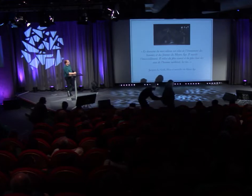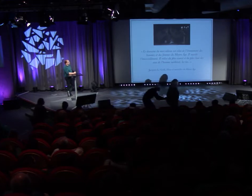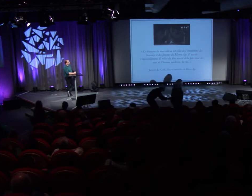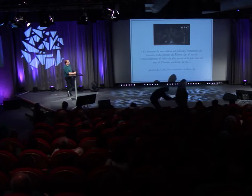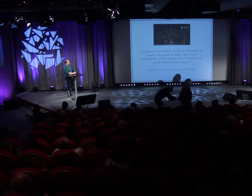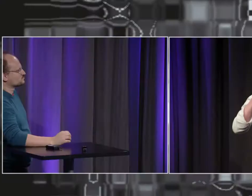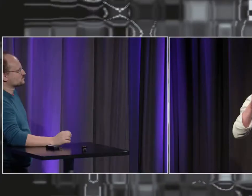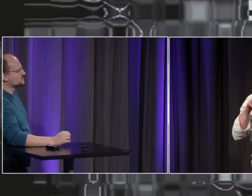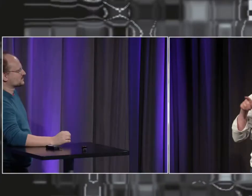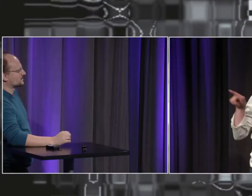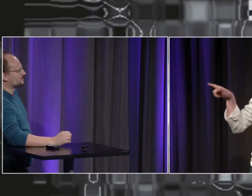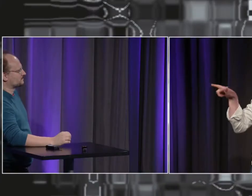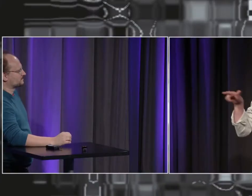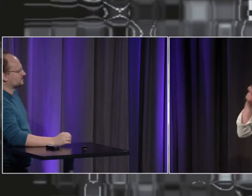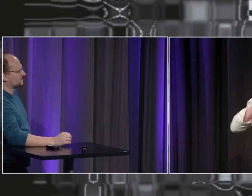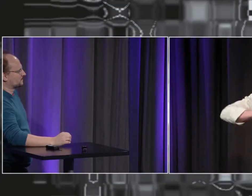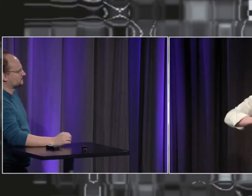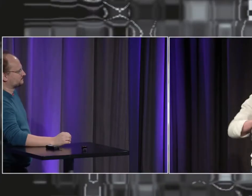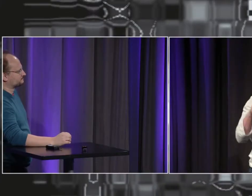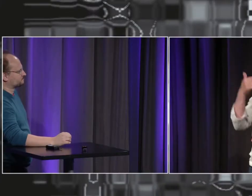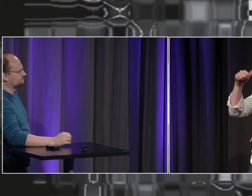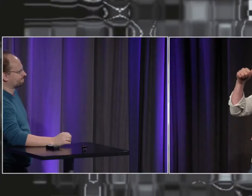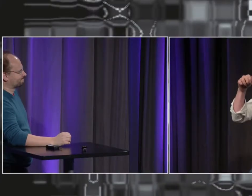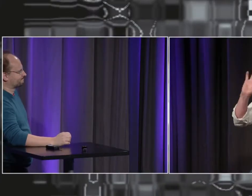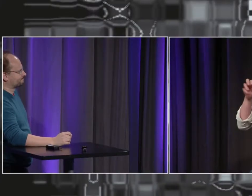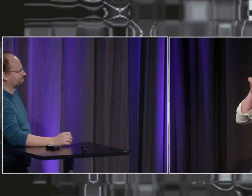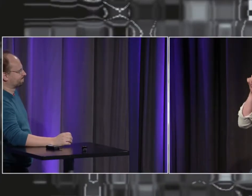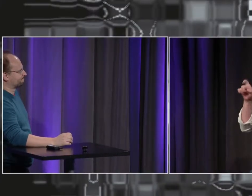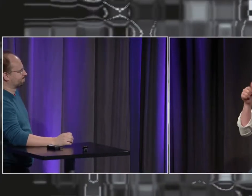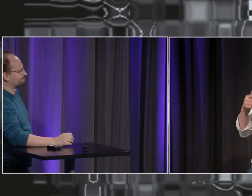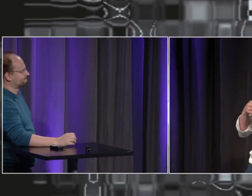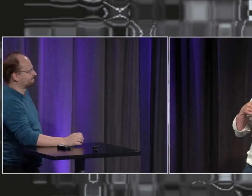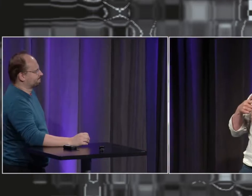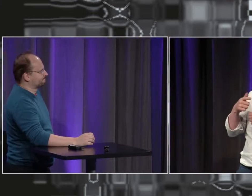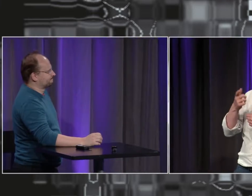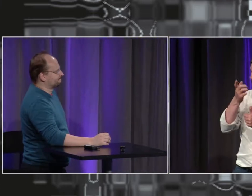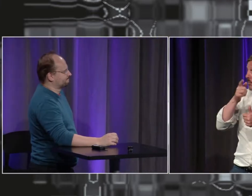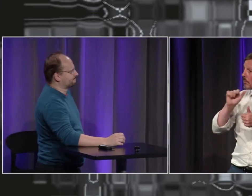alors imaginons on imagine il y a des recherches que vous faites aujourd'hui